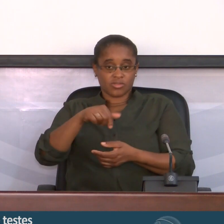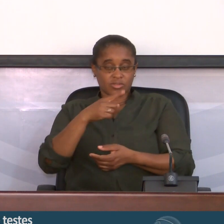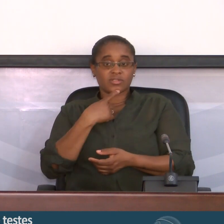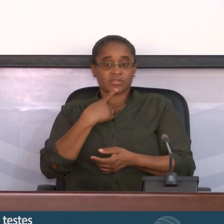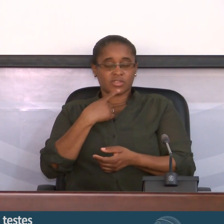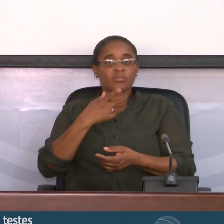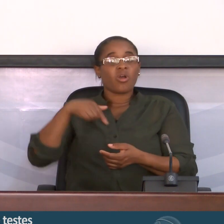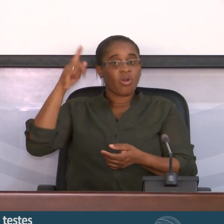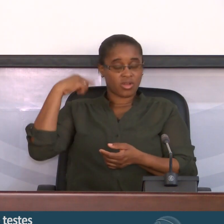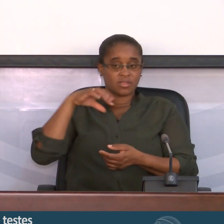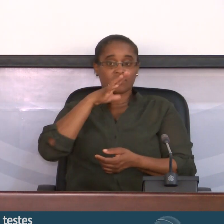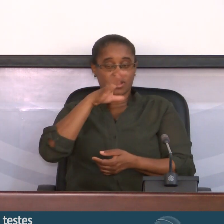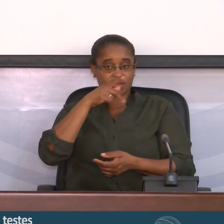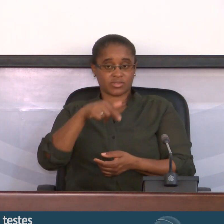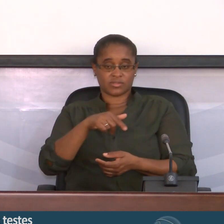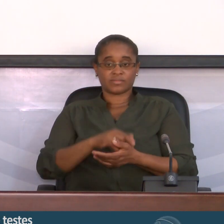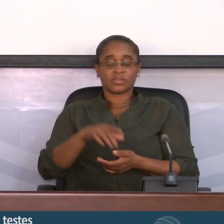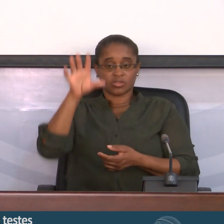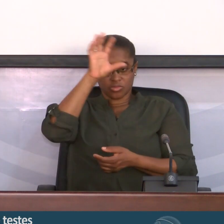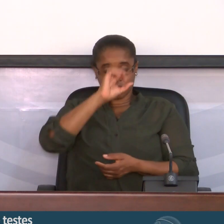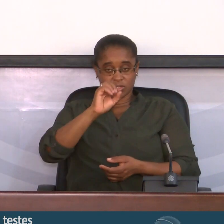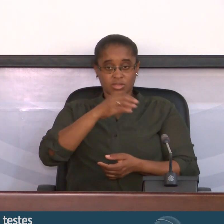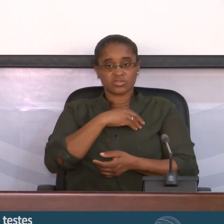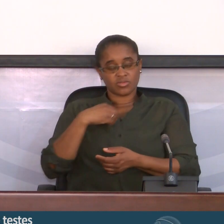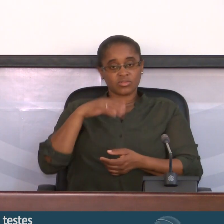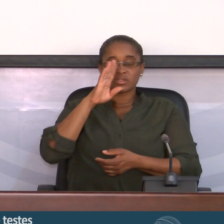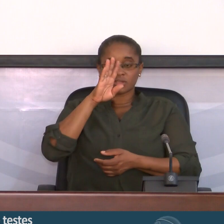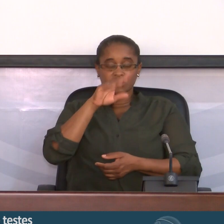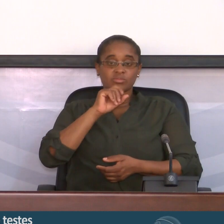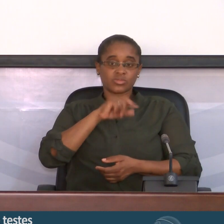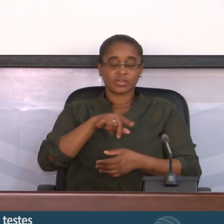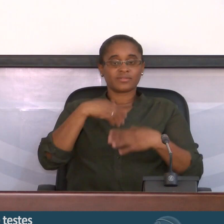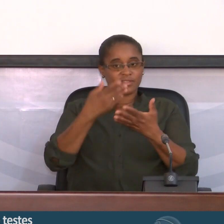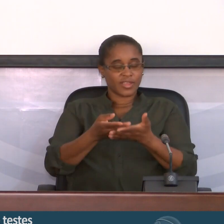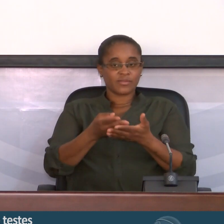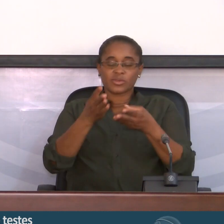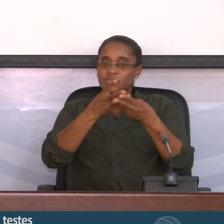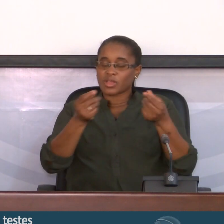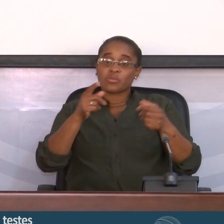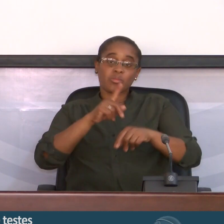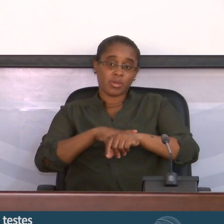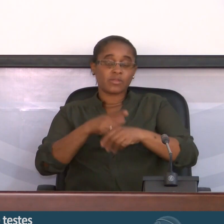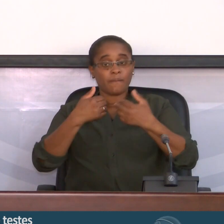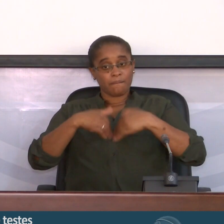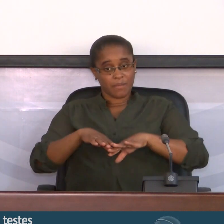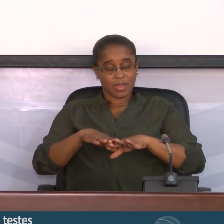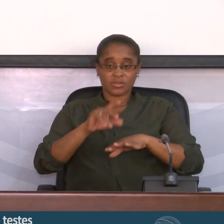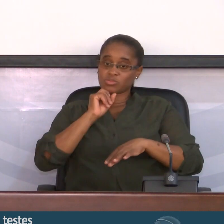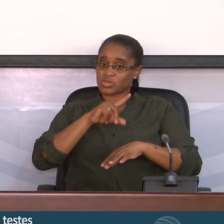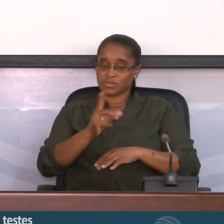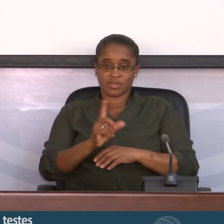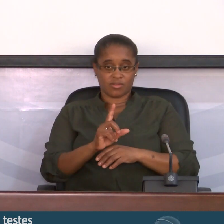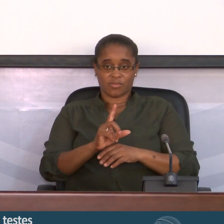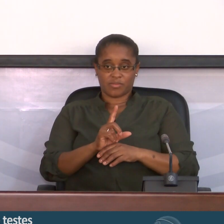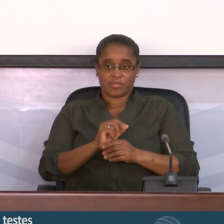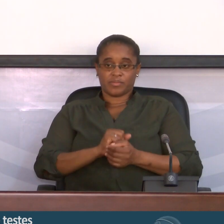ontem nós dissemos isso, que o Ministério da Saúde, se pudesse, dar o resultado no momento, mas infelizmente não é possível.